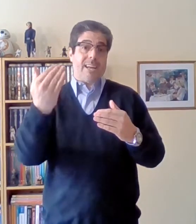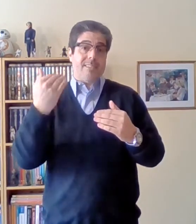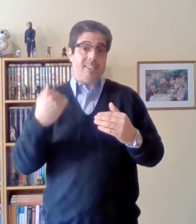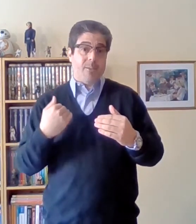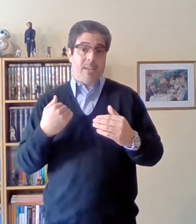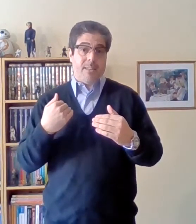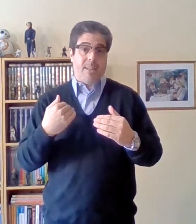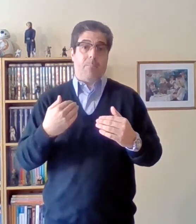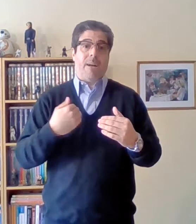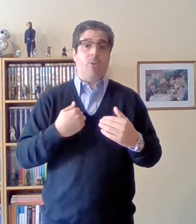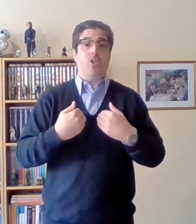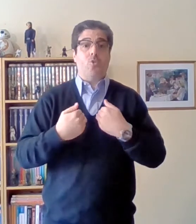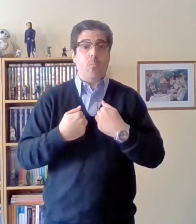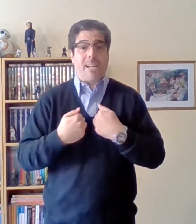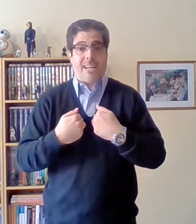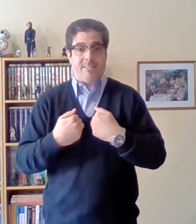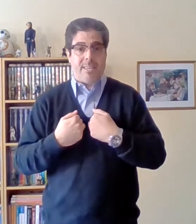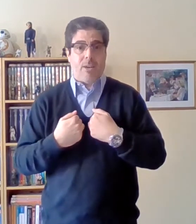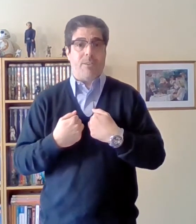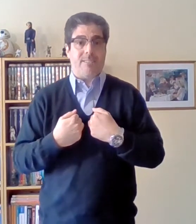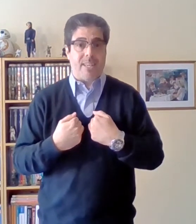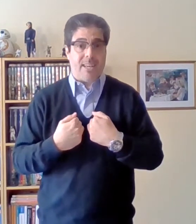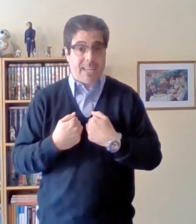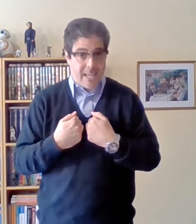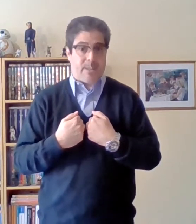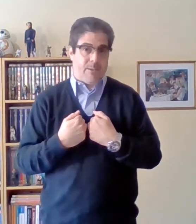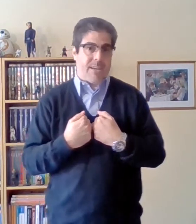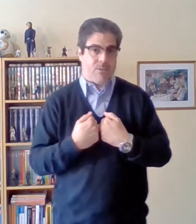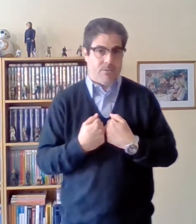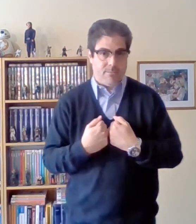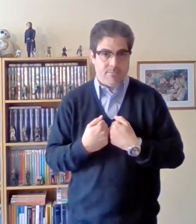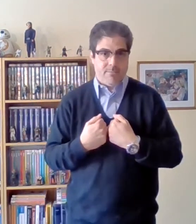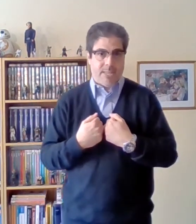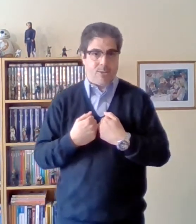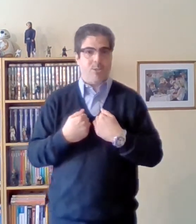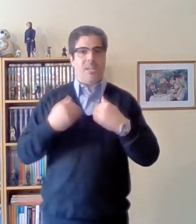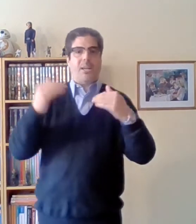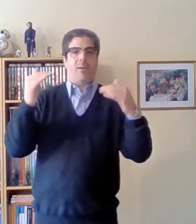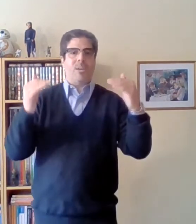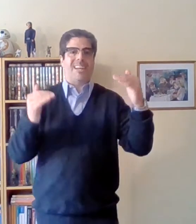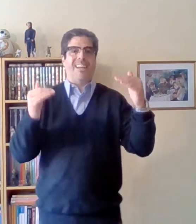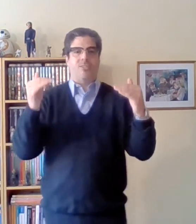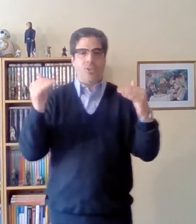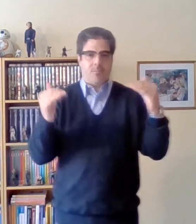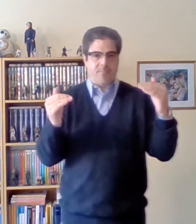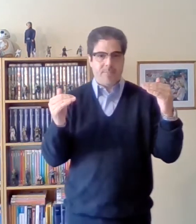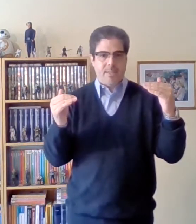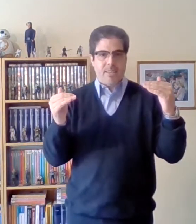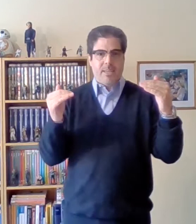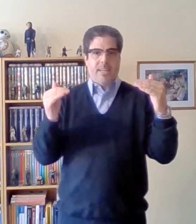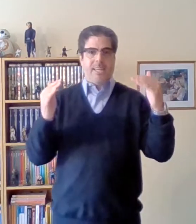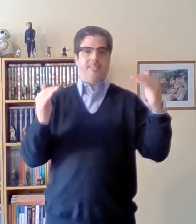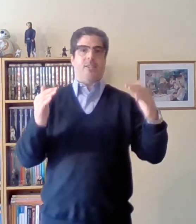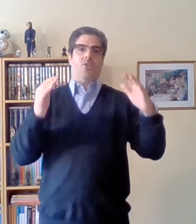recibe del pago de su mercancía ofrecida que es el trabajo entonces tiene que haber una relación es decir yo